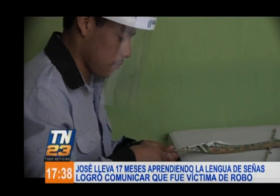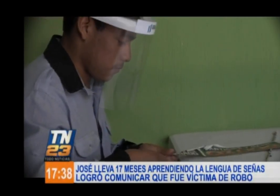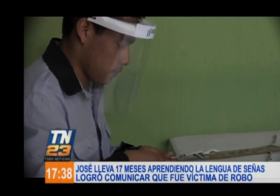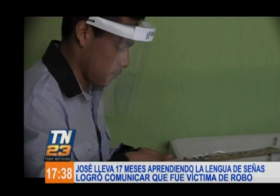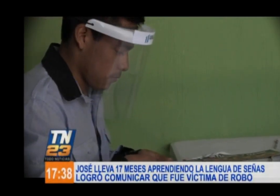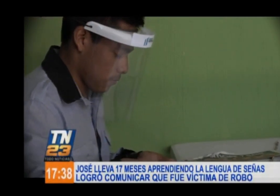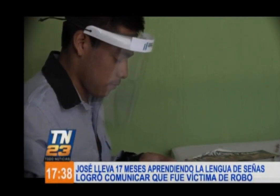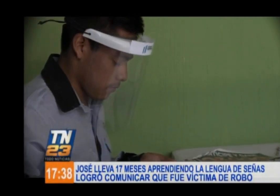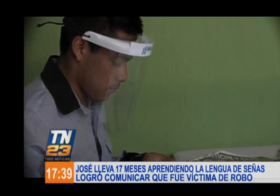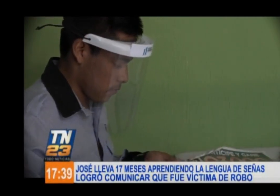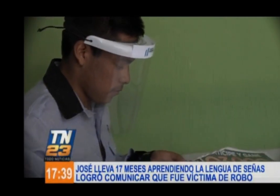hermanos.